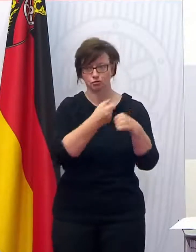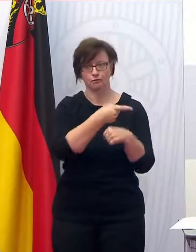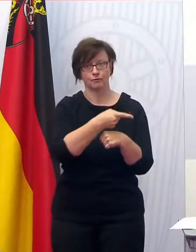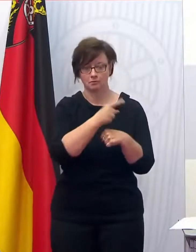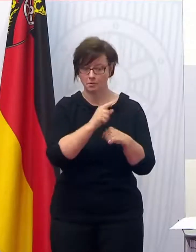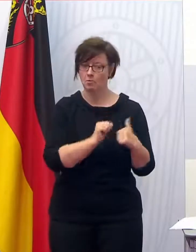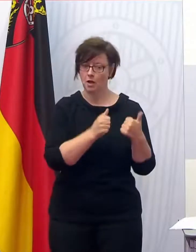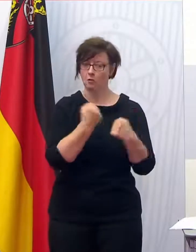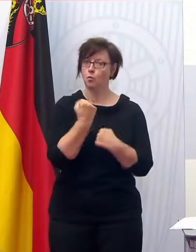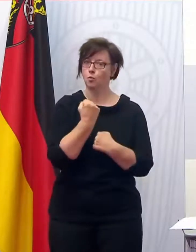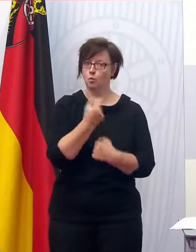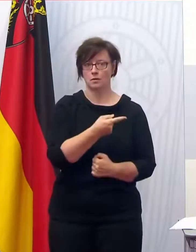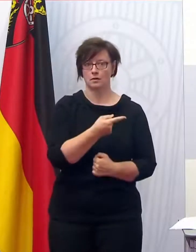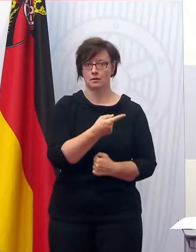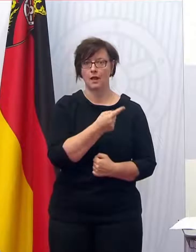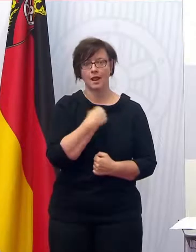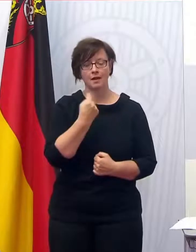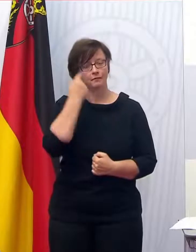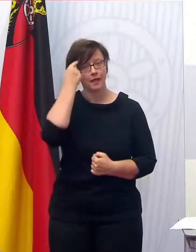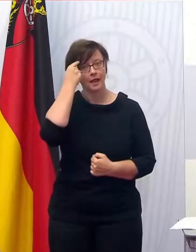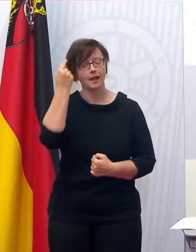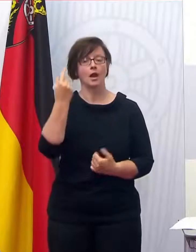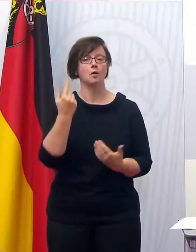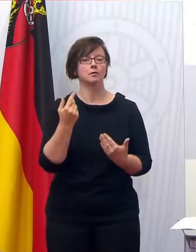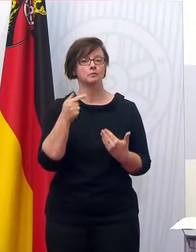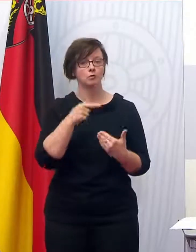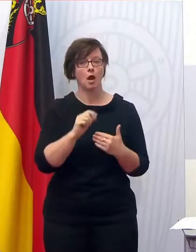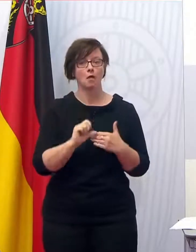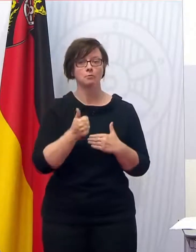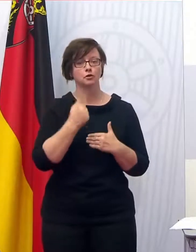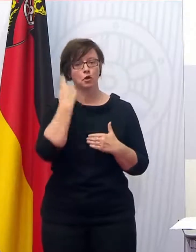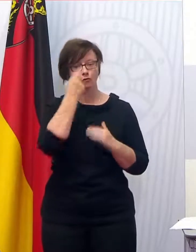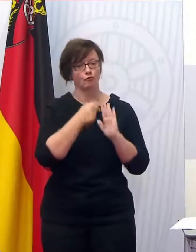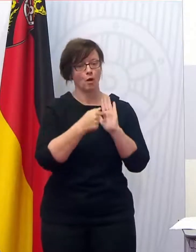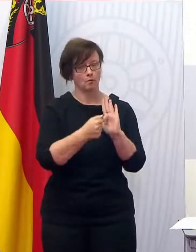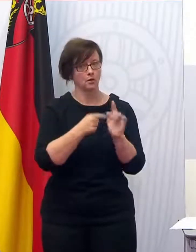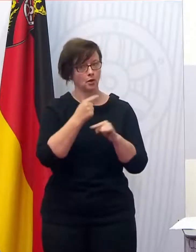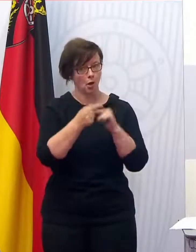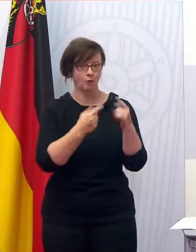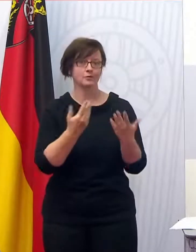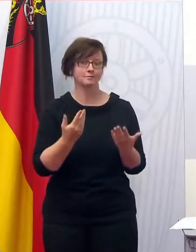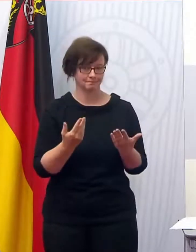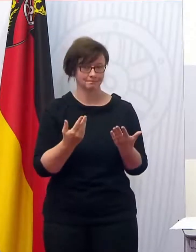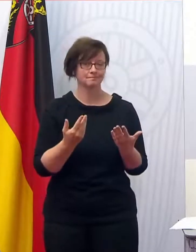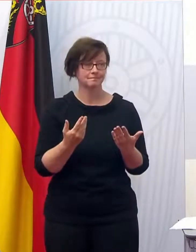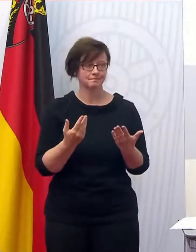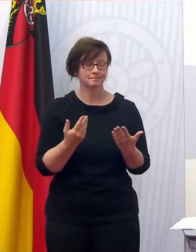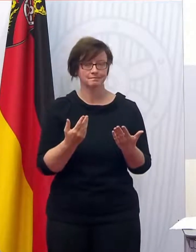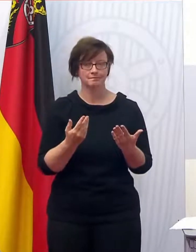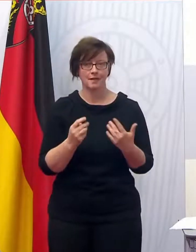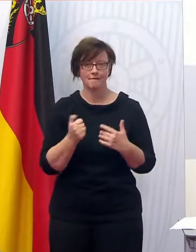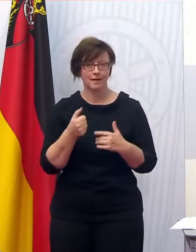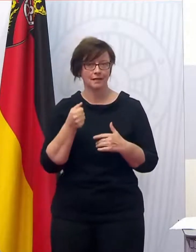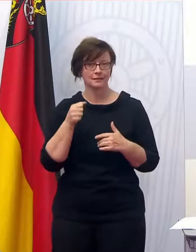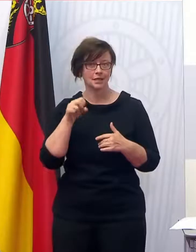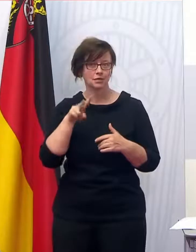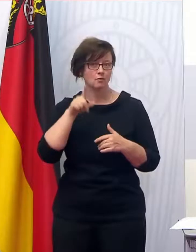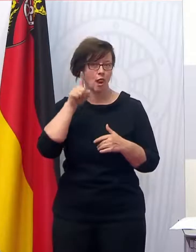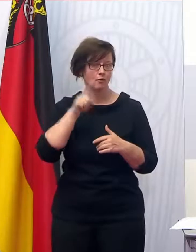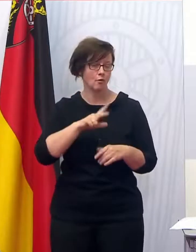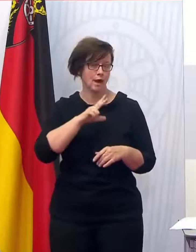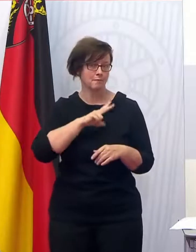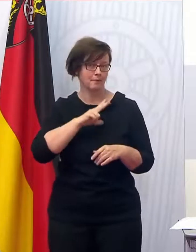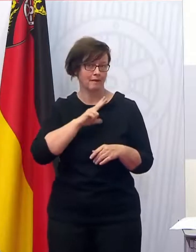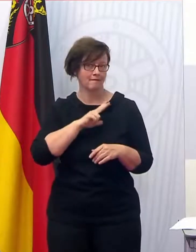Und wir gehen davon aus, dass das dort besonders vorbildlich läuft. Aber wir haben unter den fast 1200 Privaten